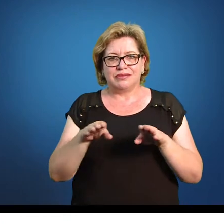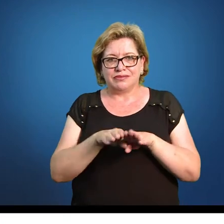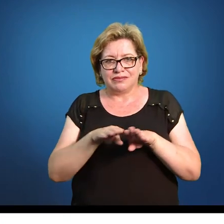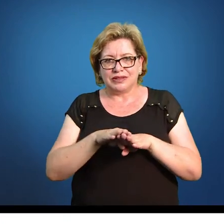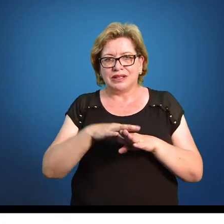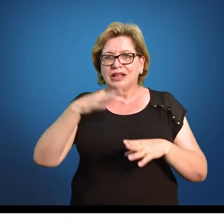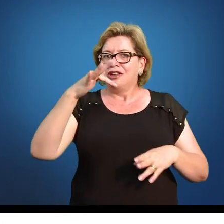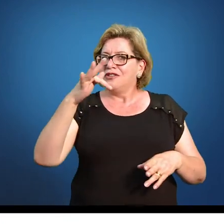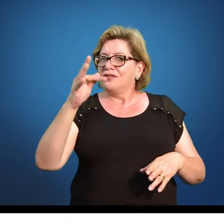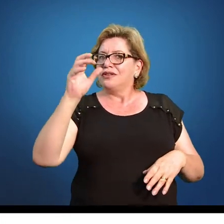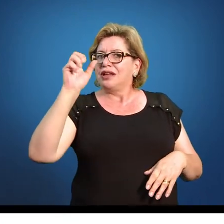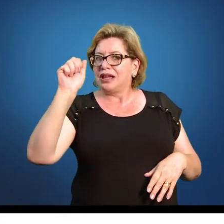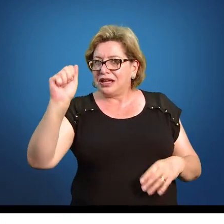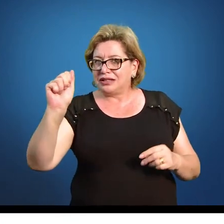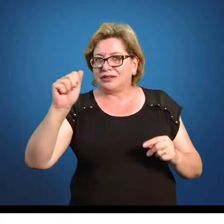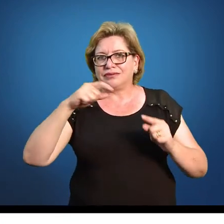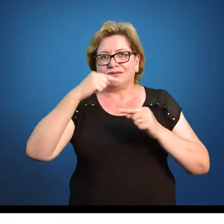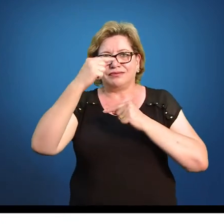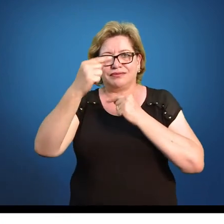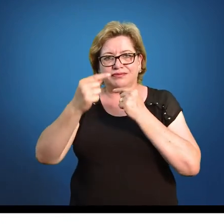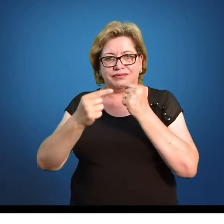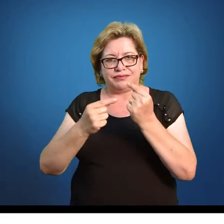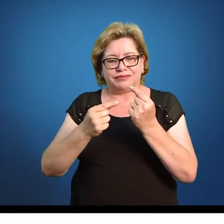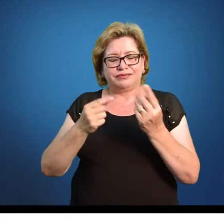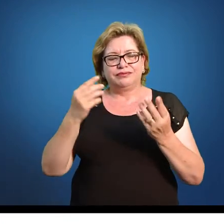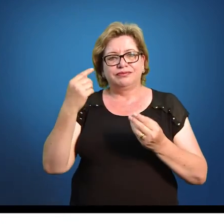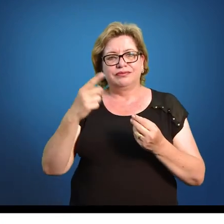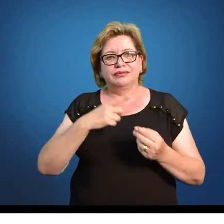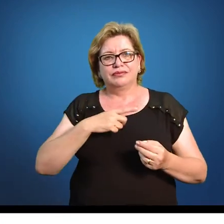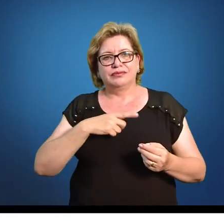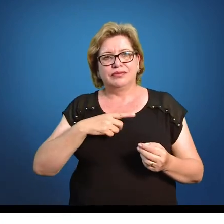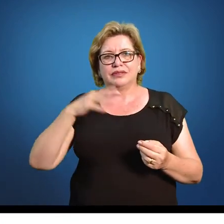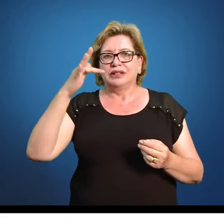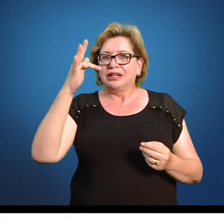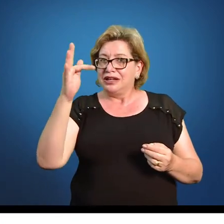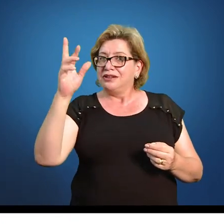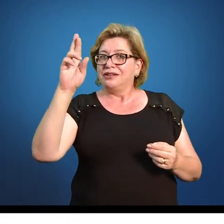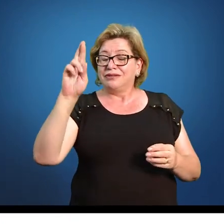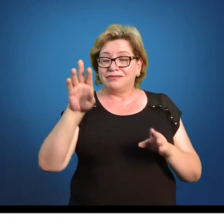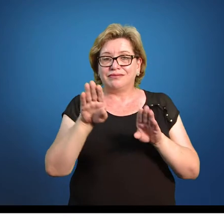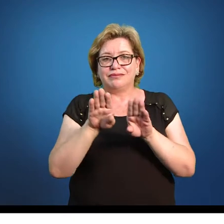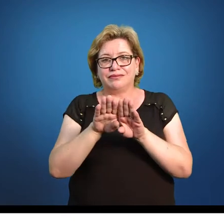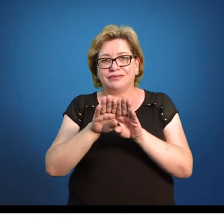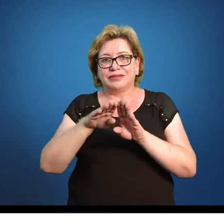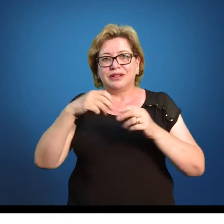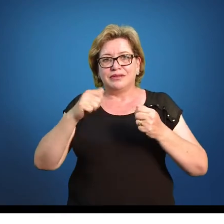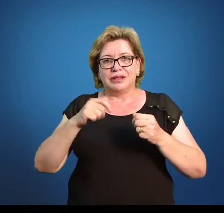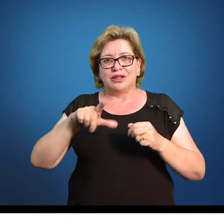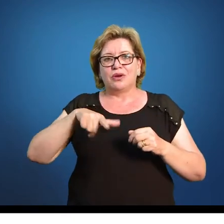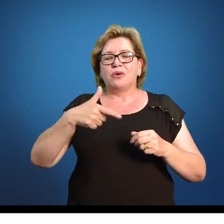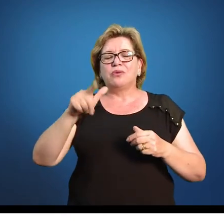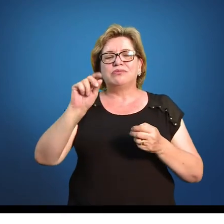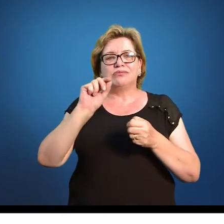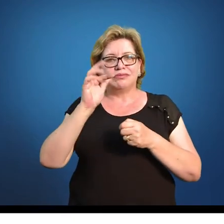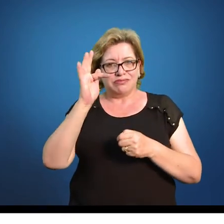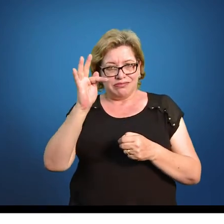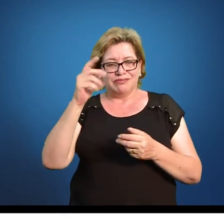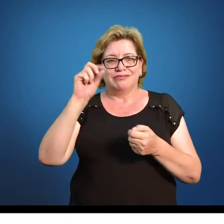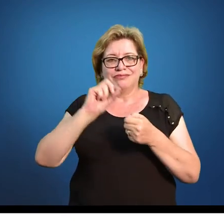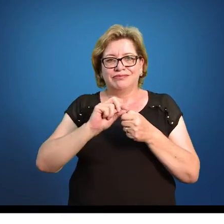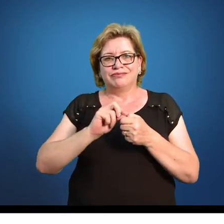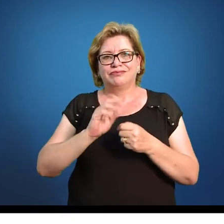absoluta que surgiu do nosso sistema de contagem, da frequência relativa, a gente tem outras frequências também,